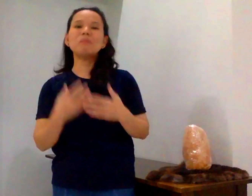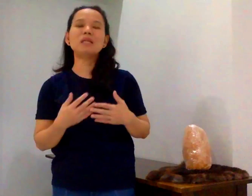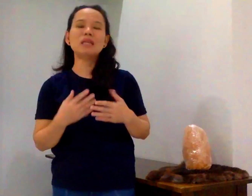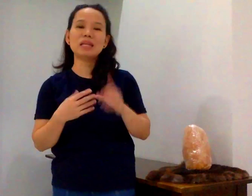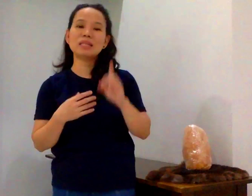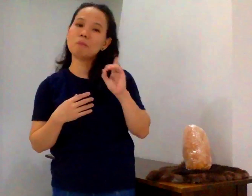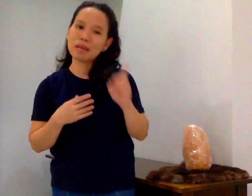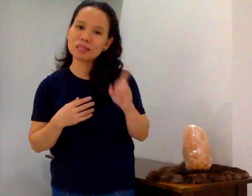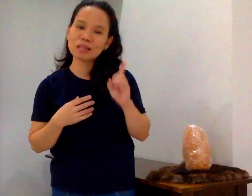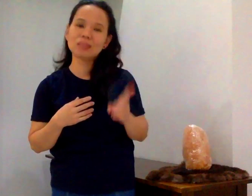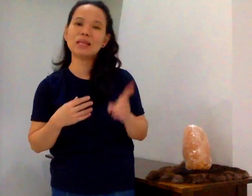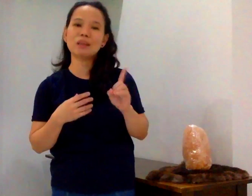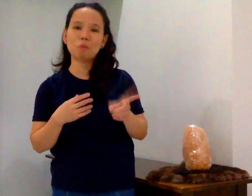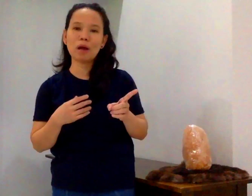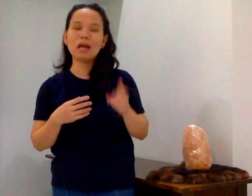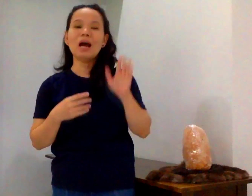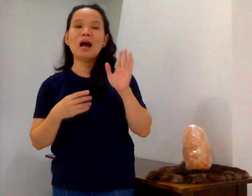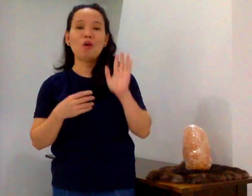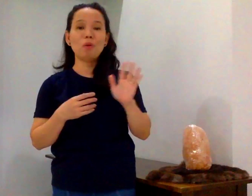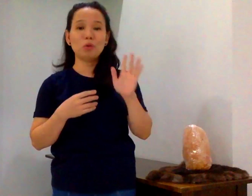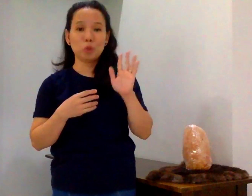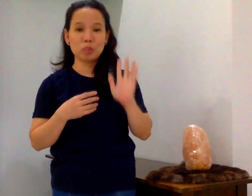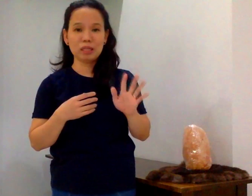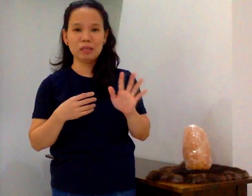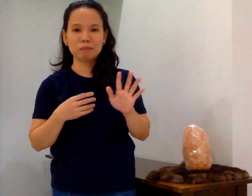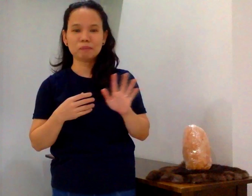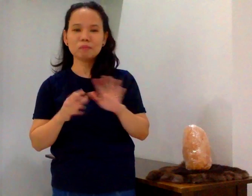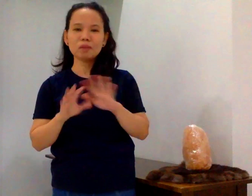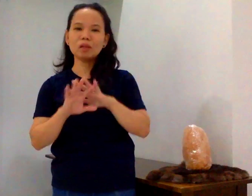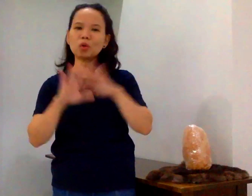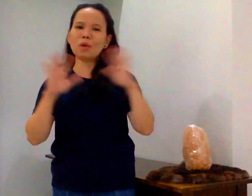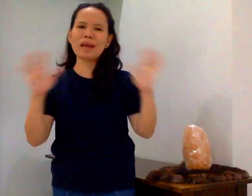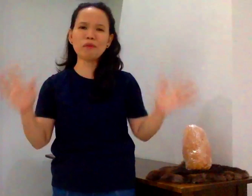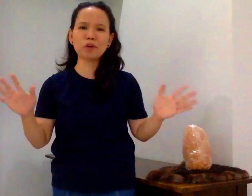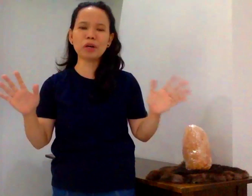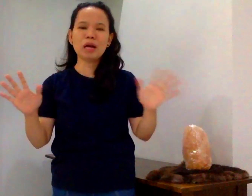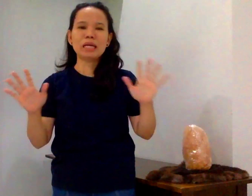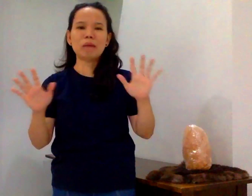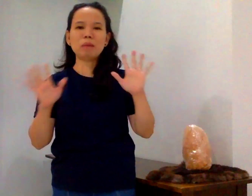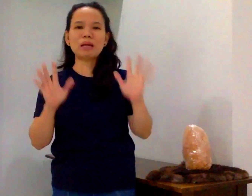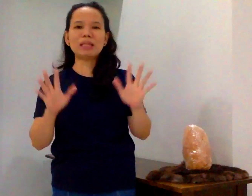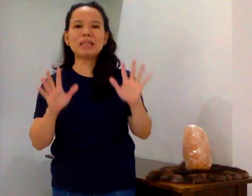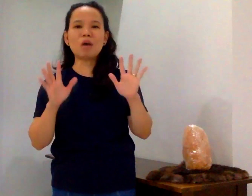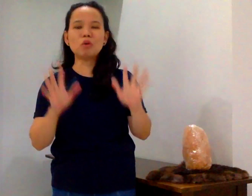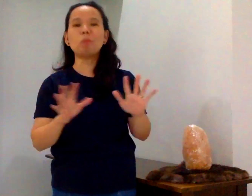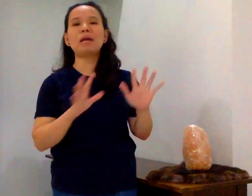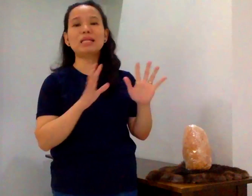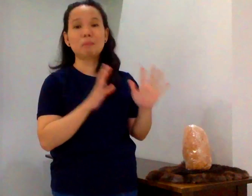sabihin, isang beses lang sa isang buwan ako mag-grocery. So, whenever na may makita akong supply sa